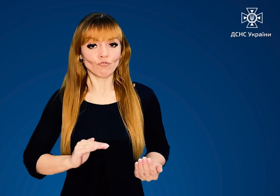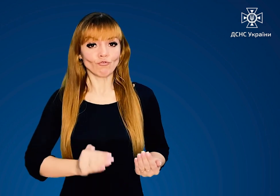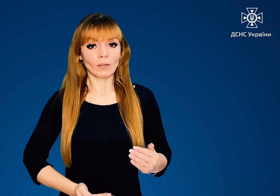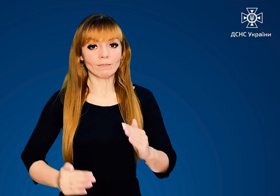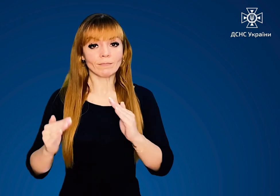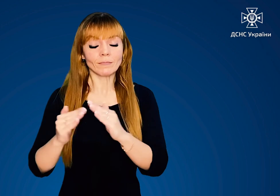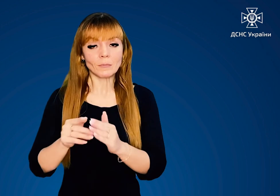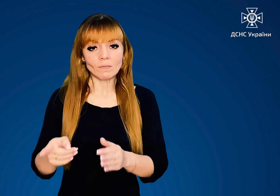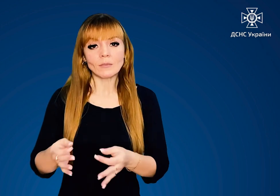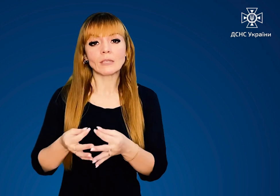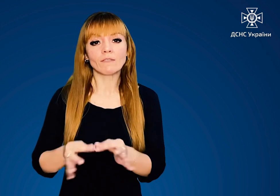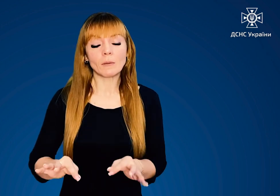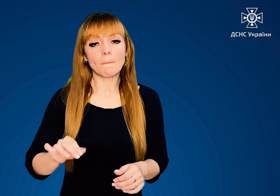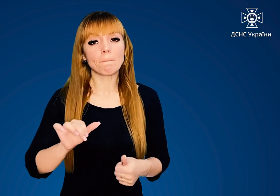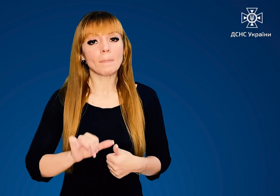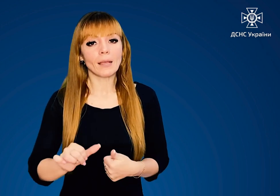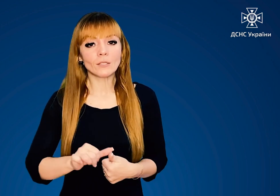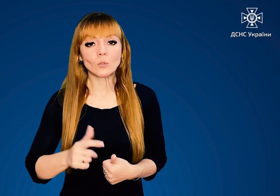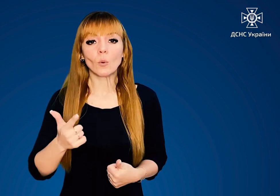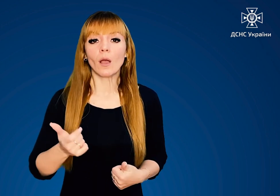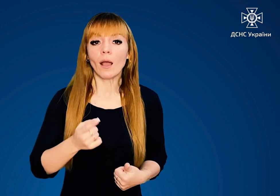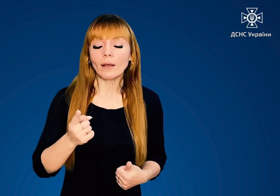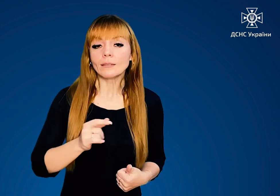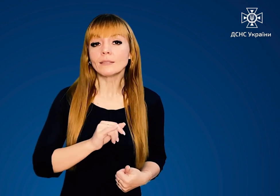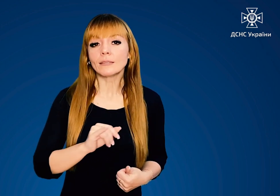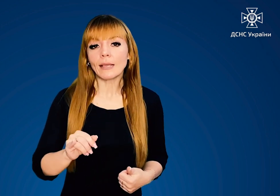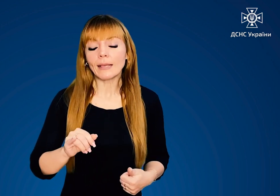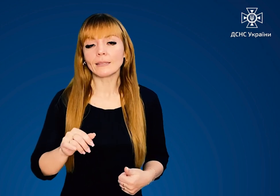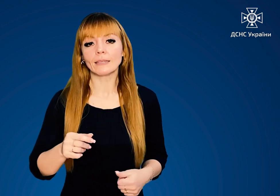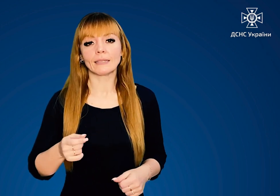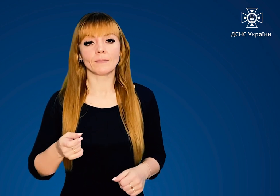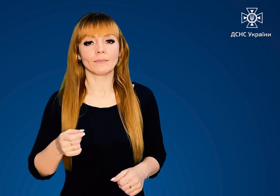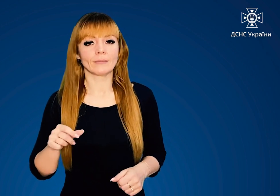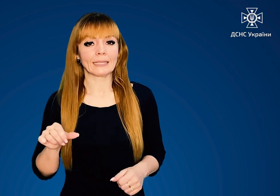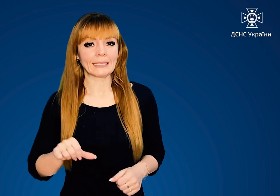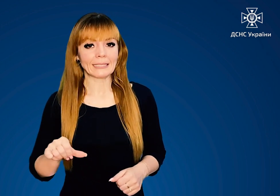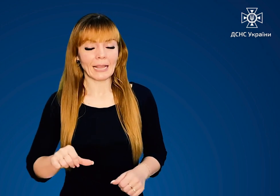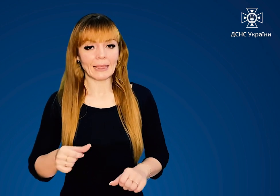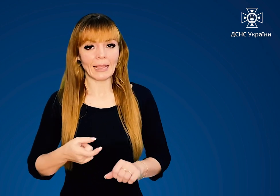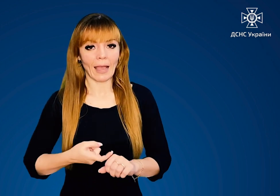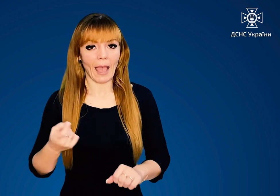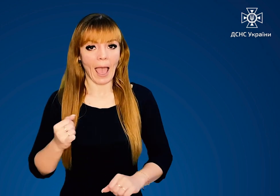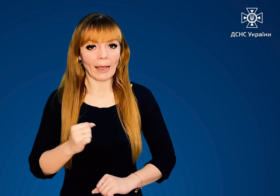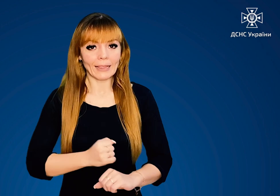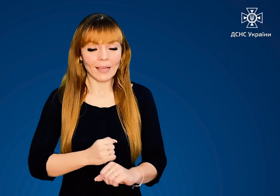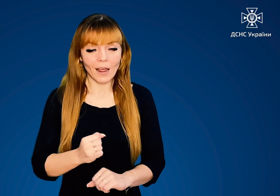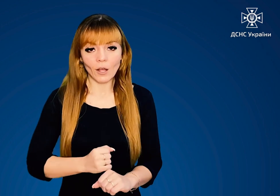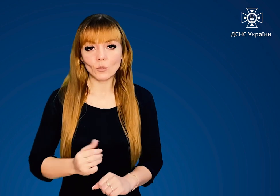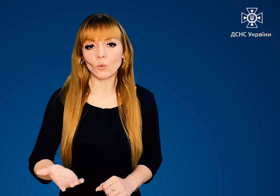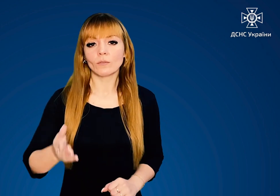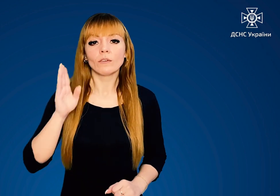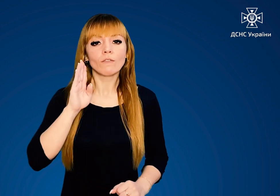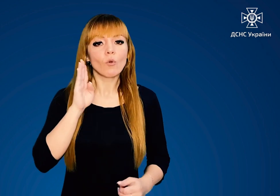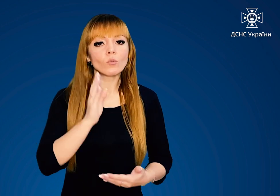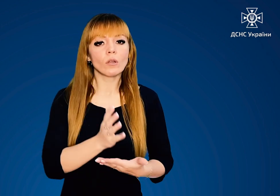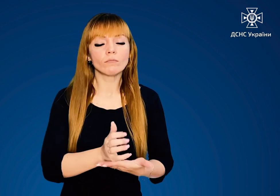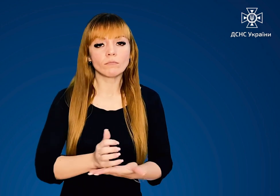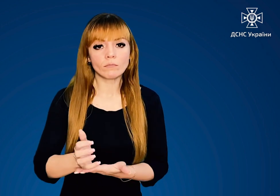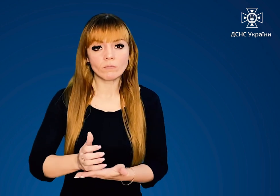житлового сектору дозволяється бензо, газо- та дизельні генератори. Наповнені резервуари